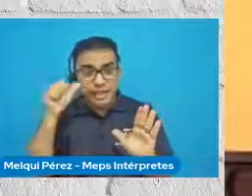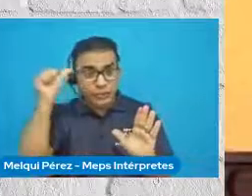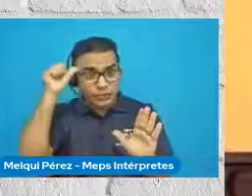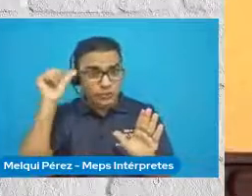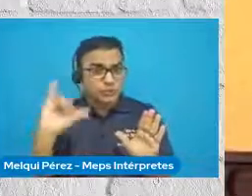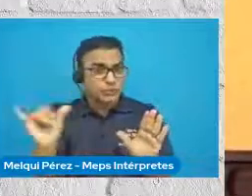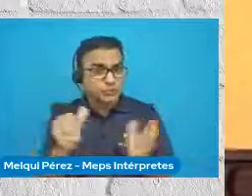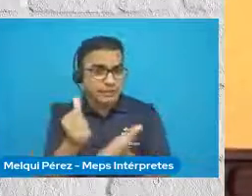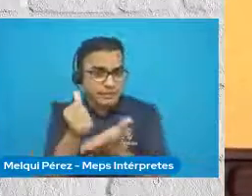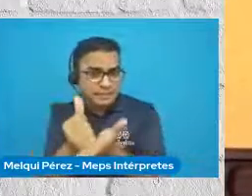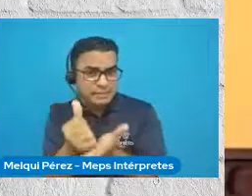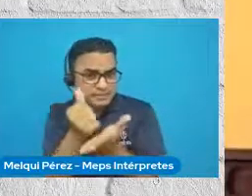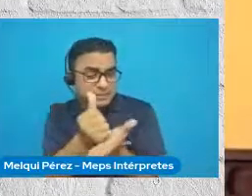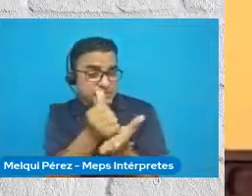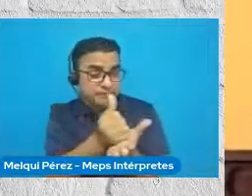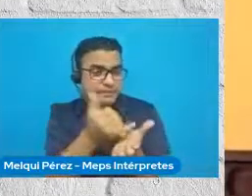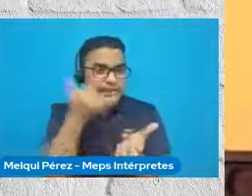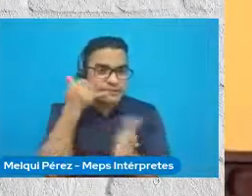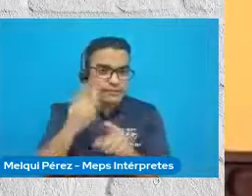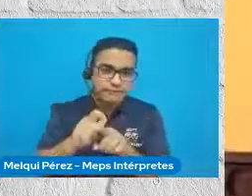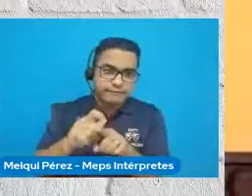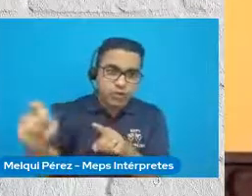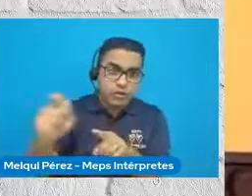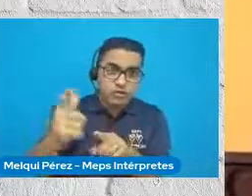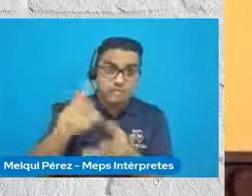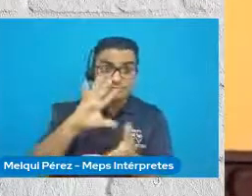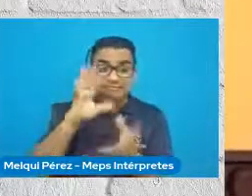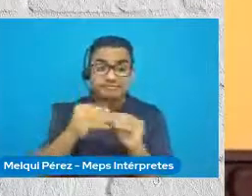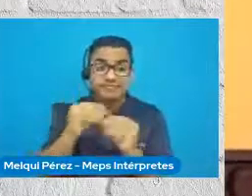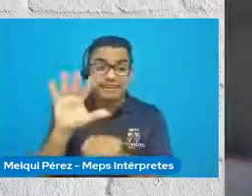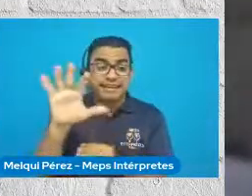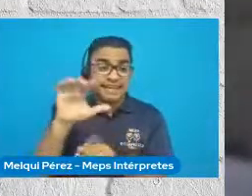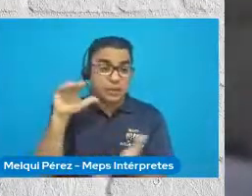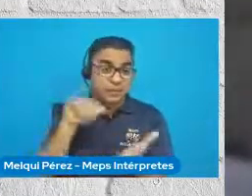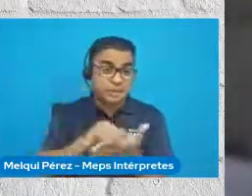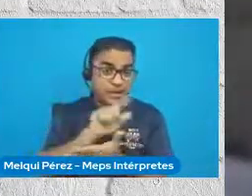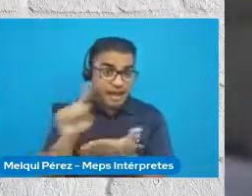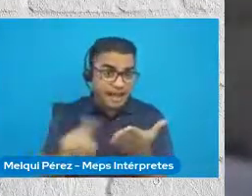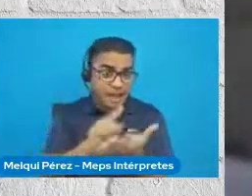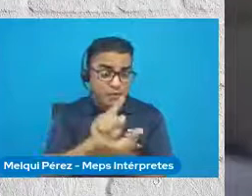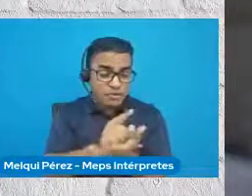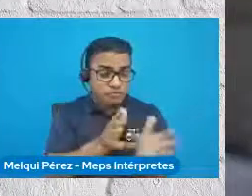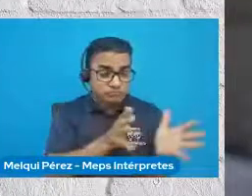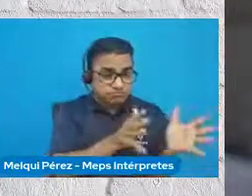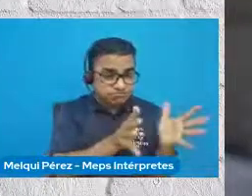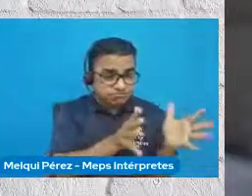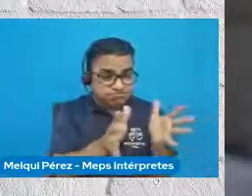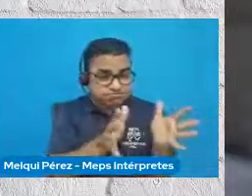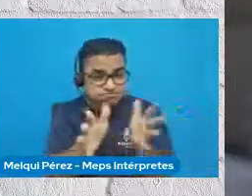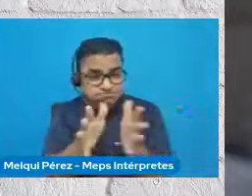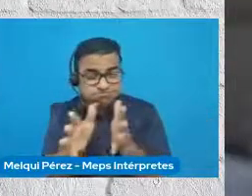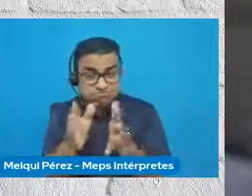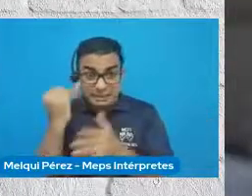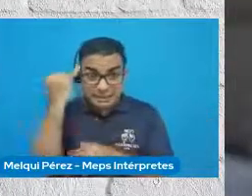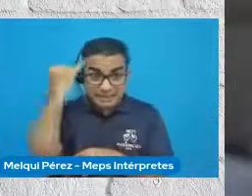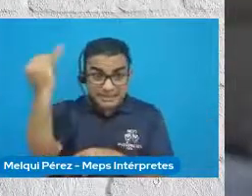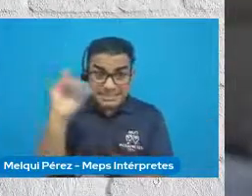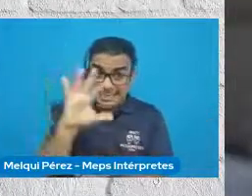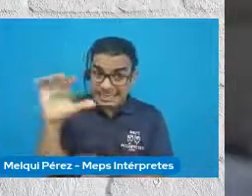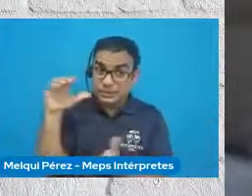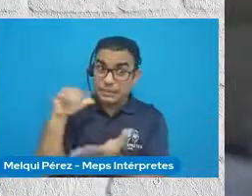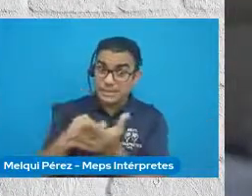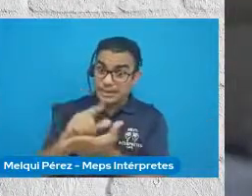través de llamadas telefónicas que sumaron un total de 500.000 horas de atención. Esas 500.000 horas, a una sola